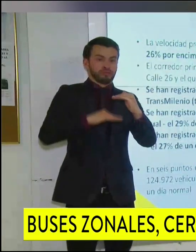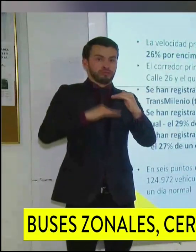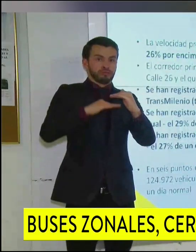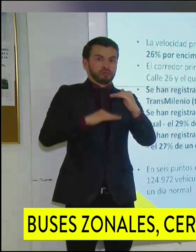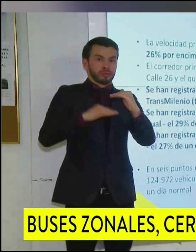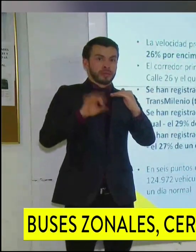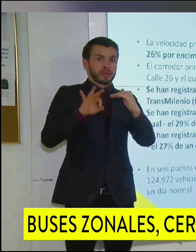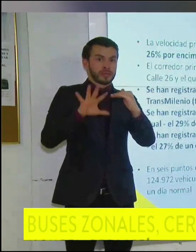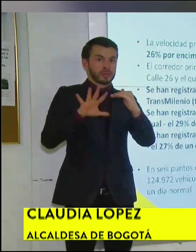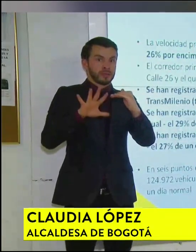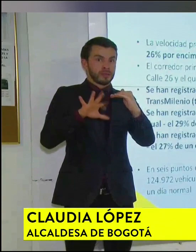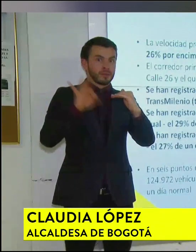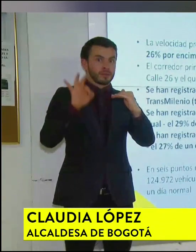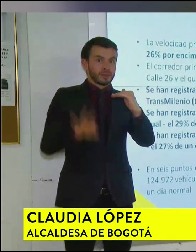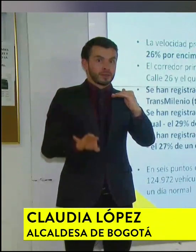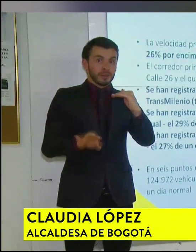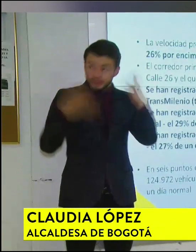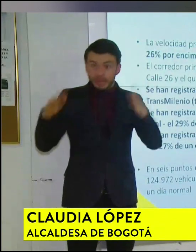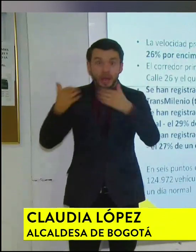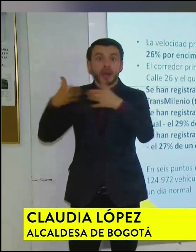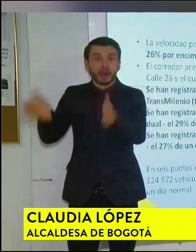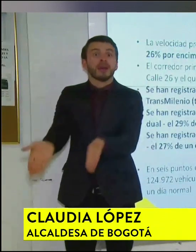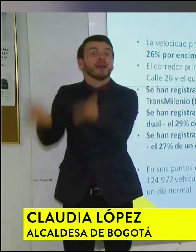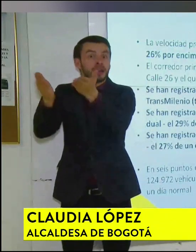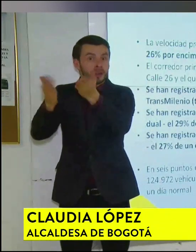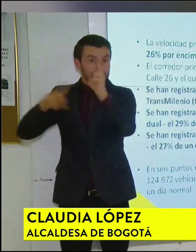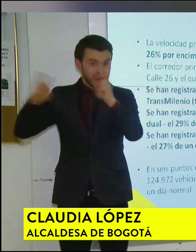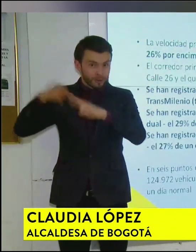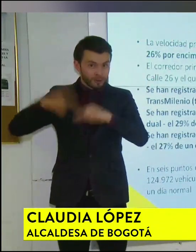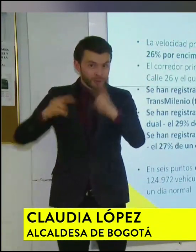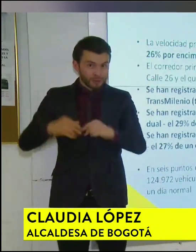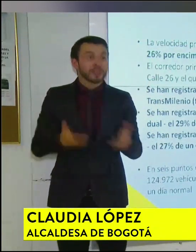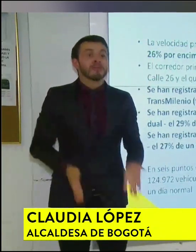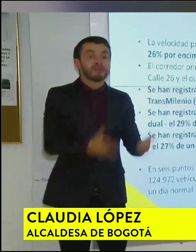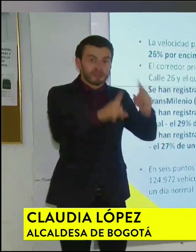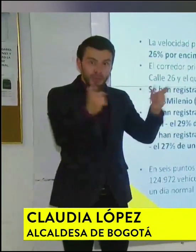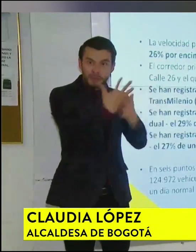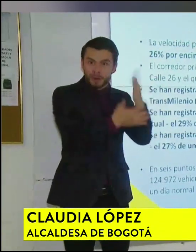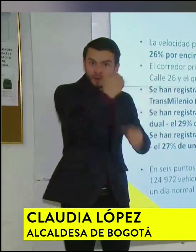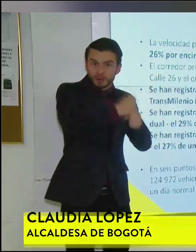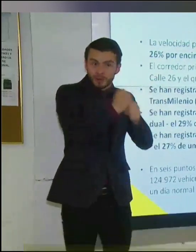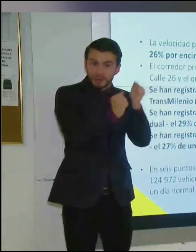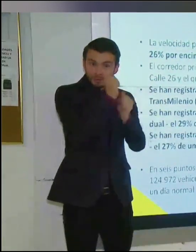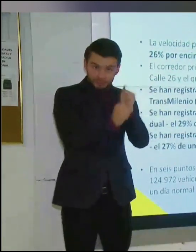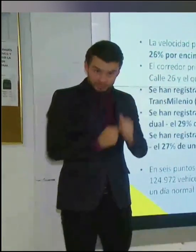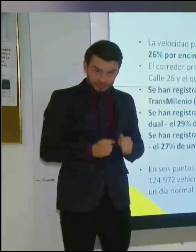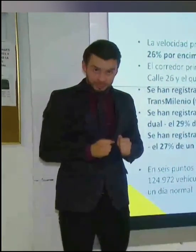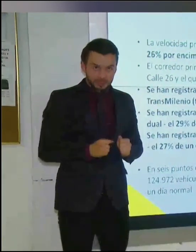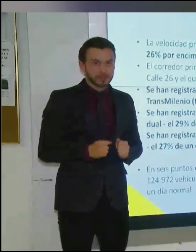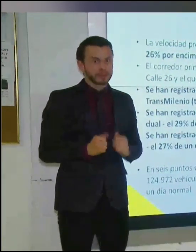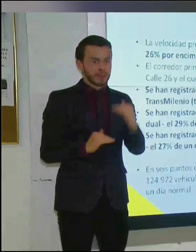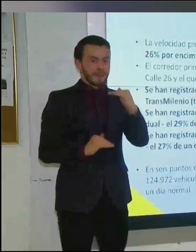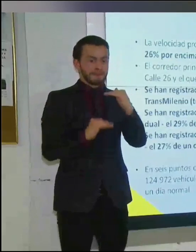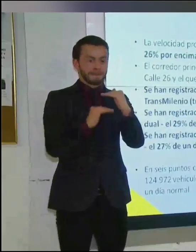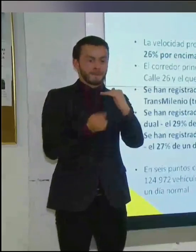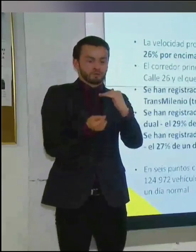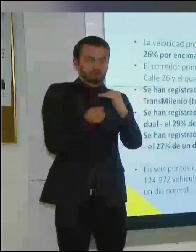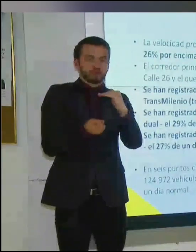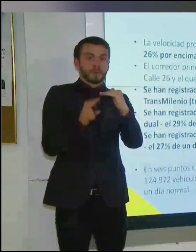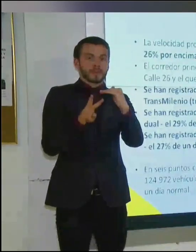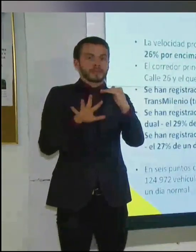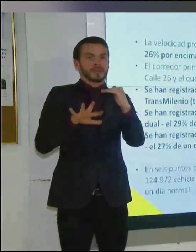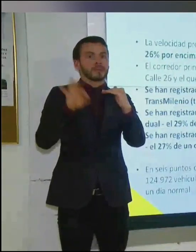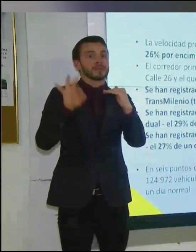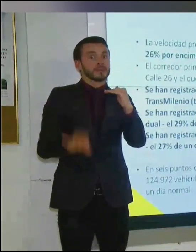y todavía no ha entrado construcción y todavía no ha entrado manufacturas, y ya va en 29%, para que ustedes entiendan la dificultad que esto